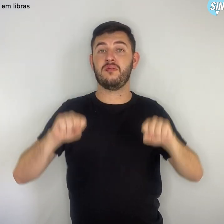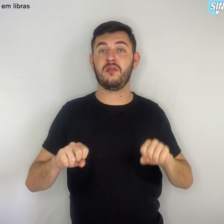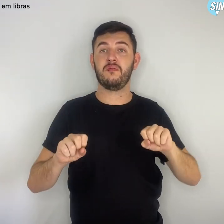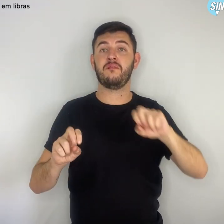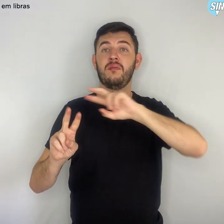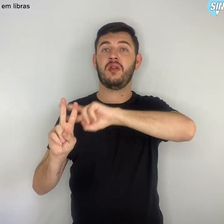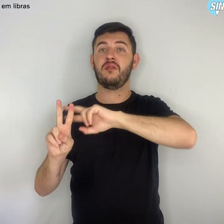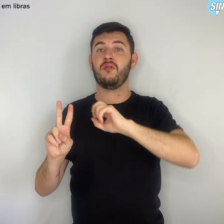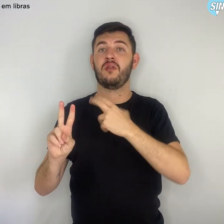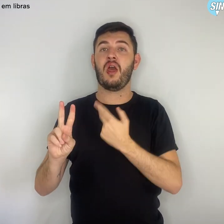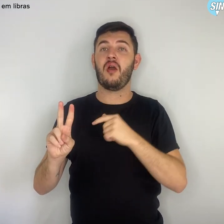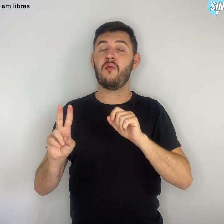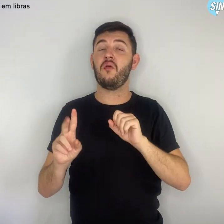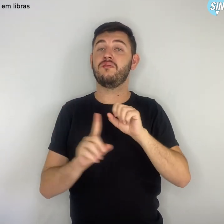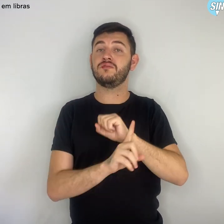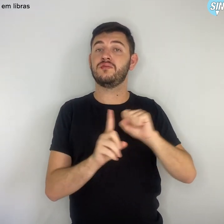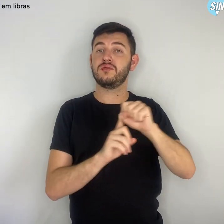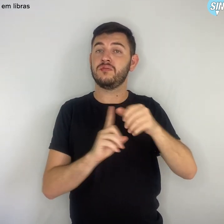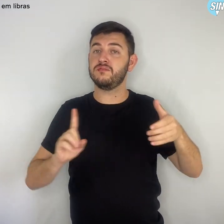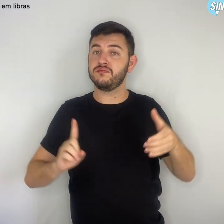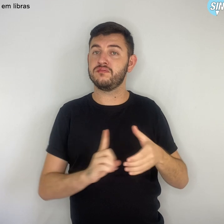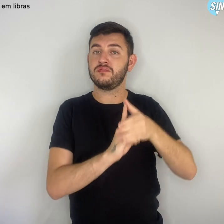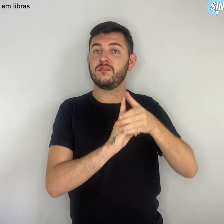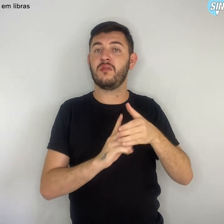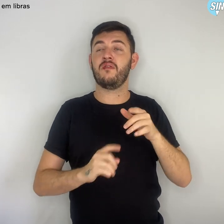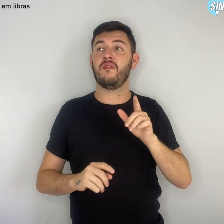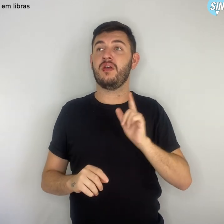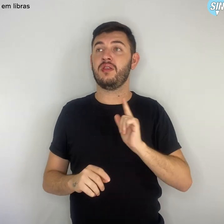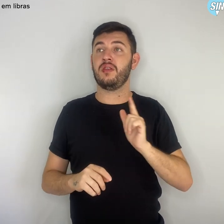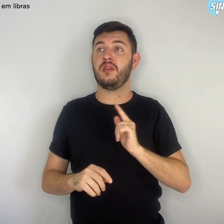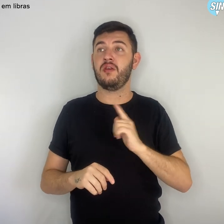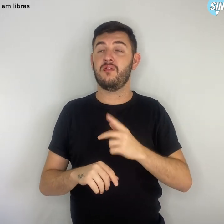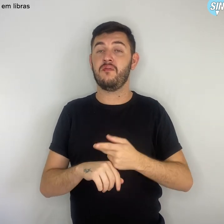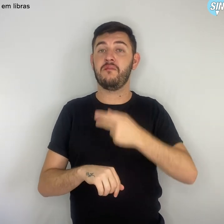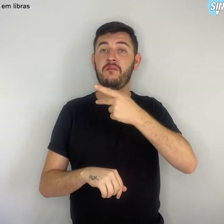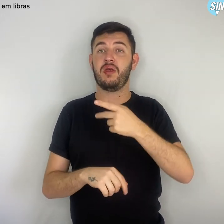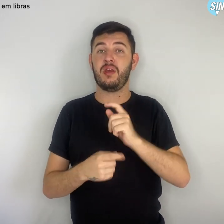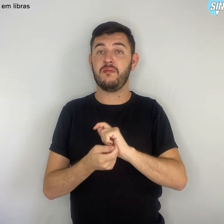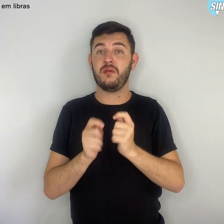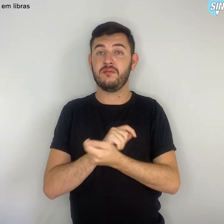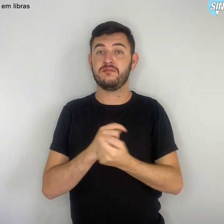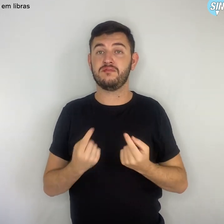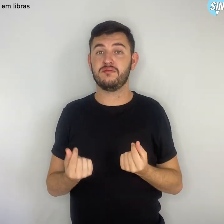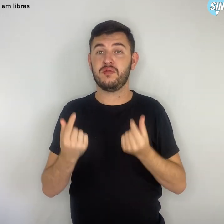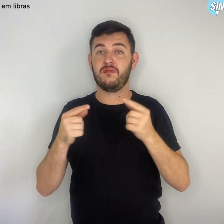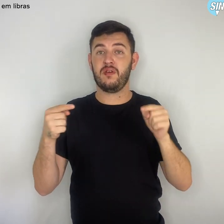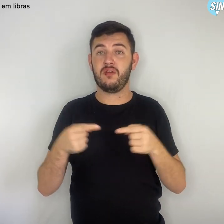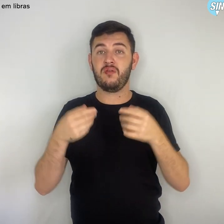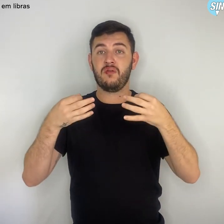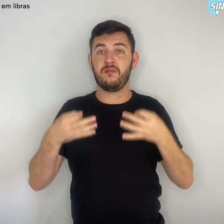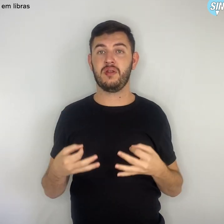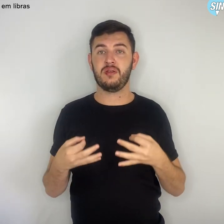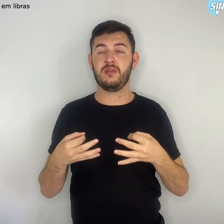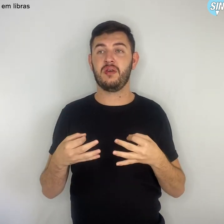receberão o prêmio convertido em dinheiro no valor referente ao aparelho eletrônico